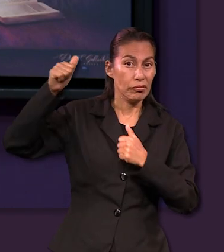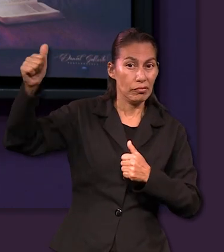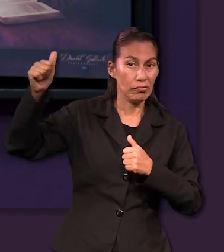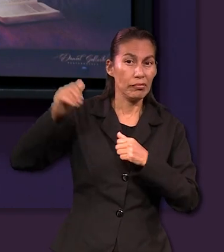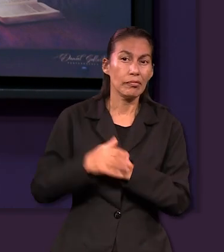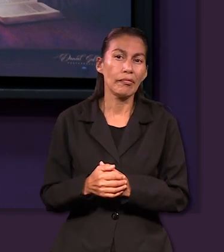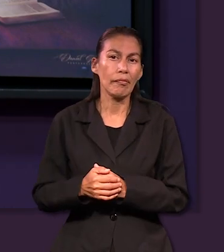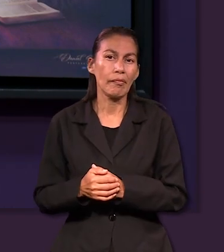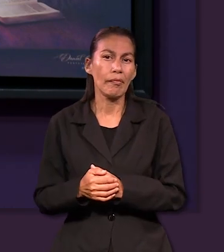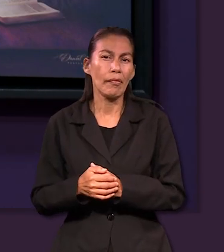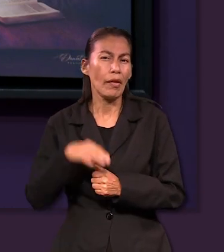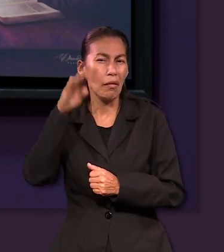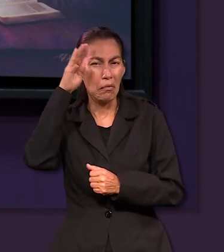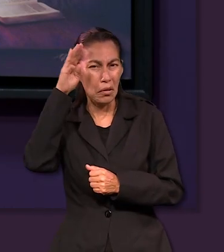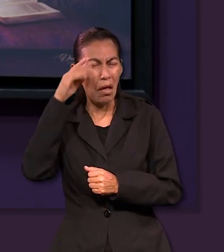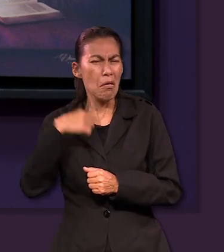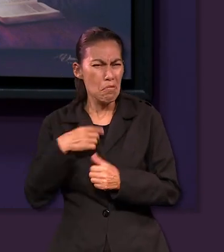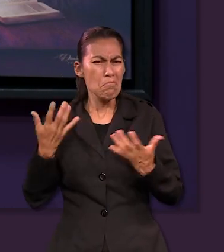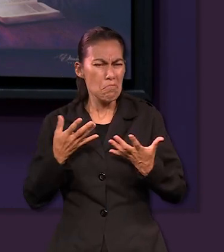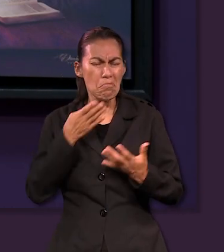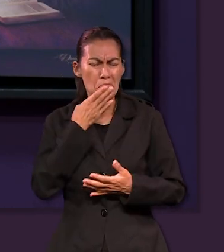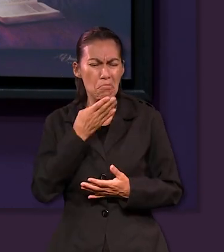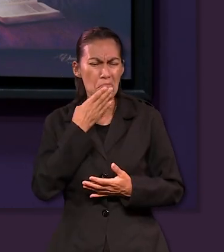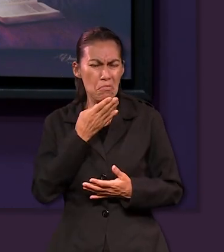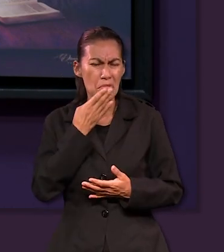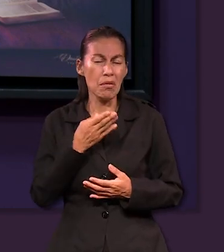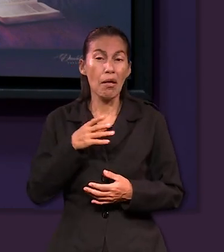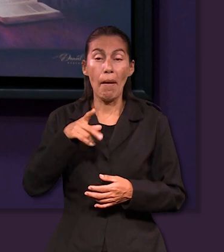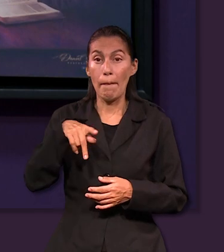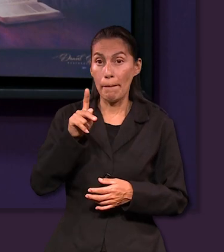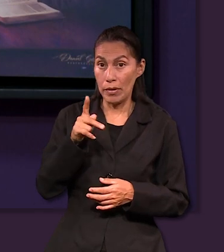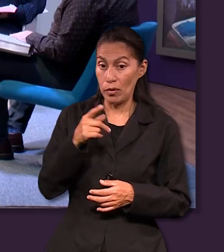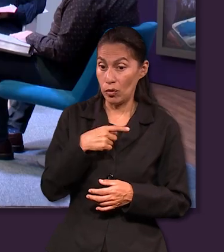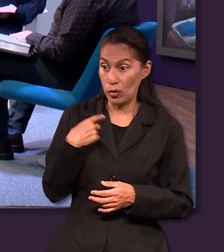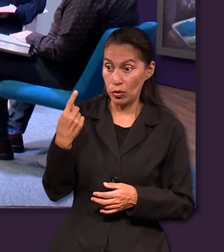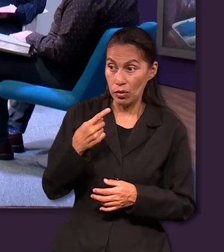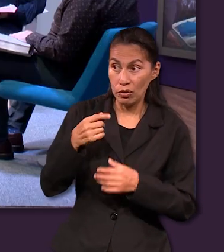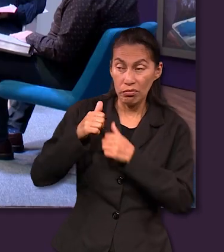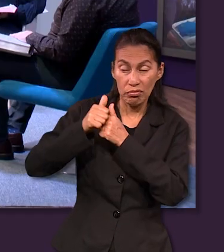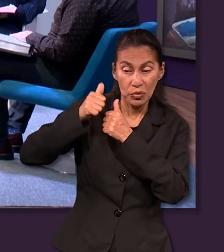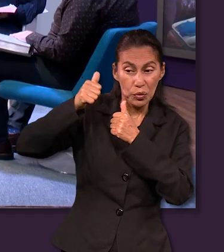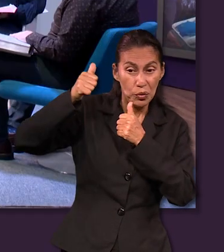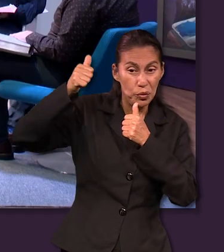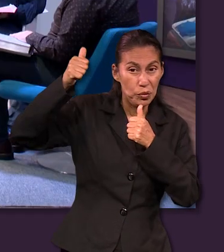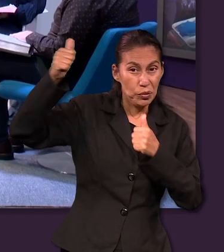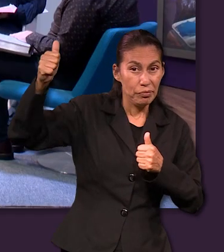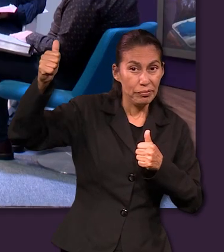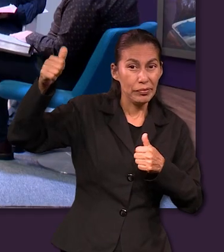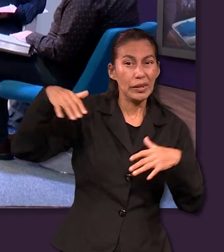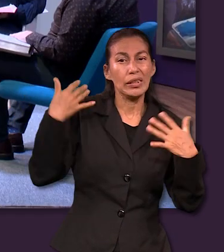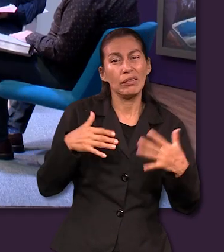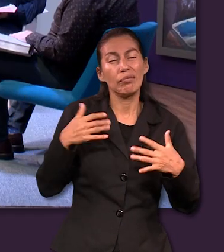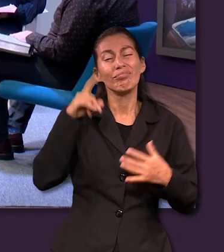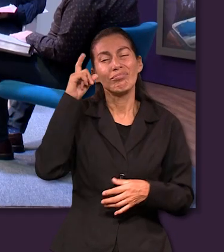hacer a Dios a un lado y creer que lo que estamos haciendo es correcto pero si nos apartamos y nos buscamos a Dios